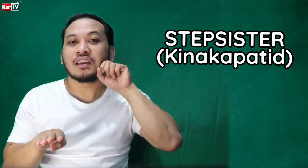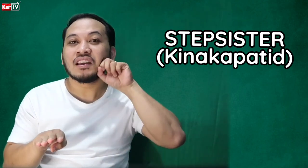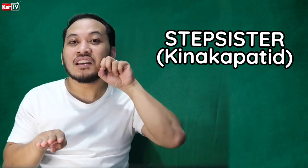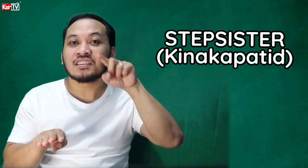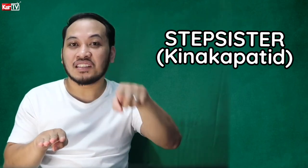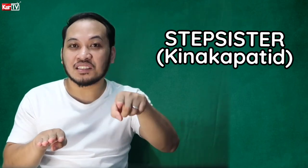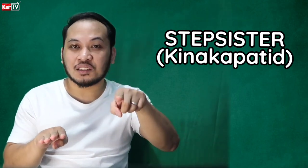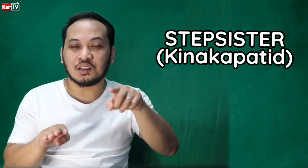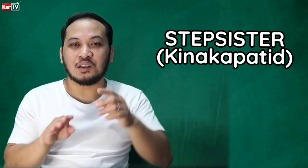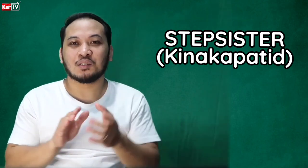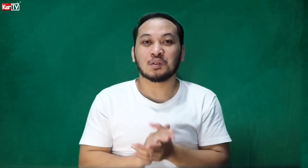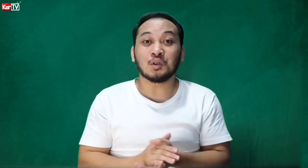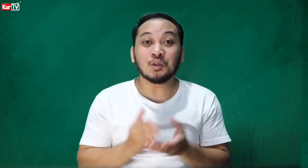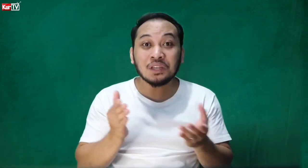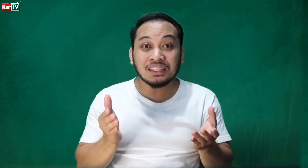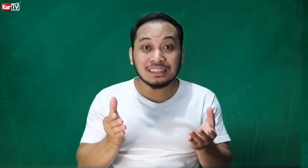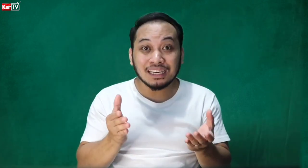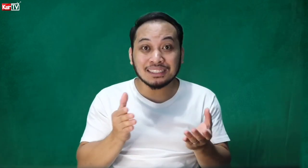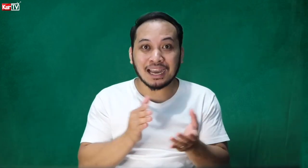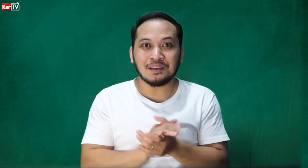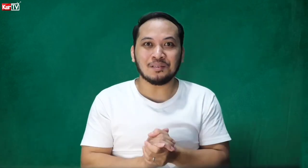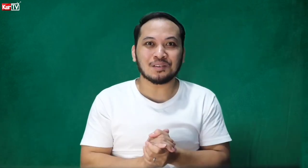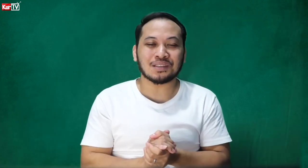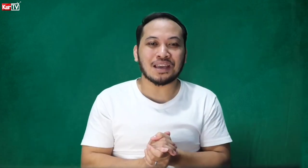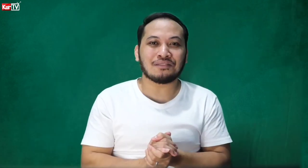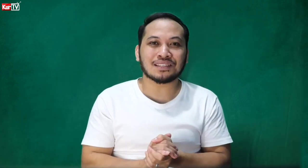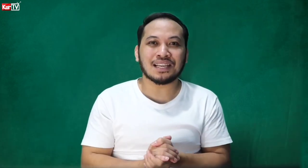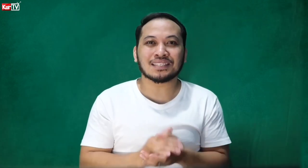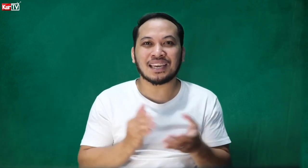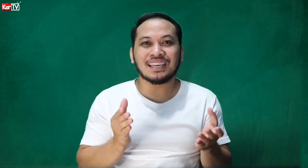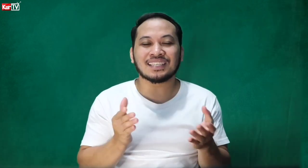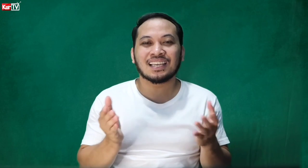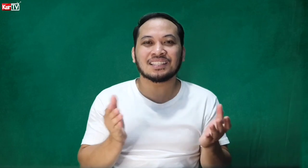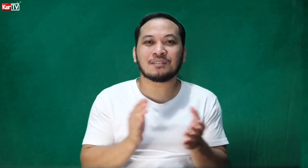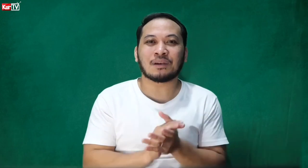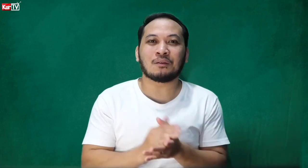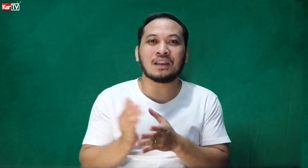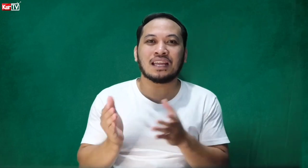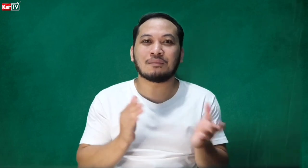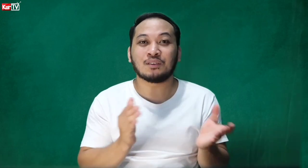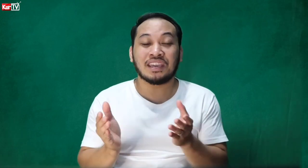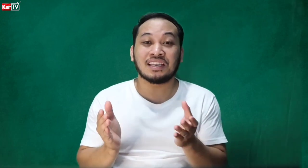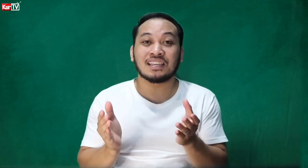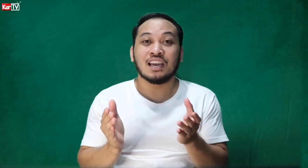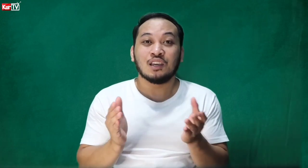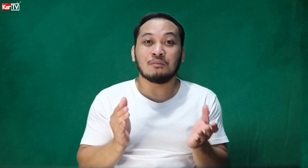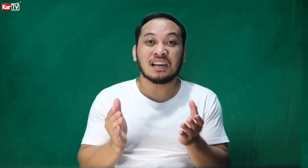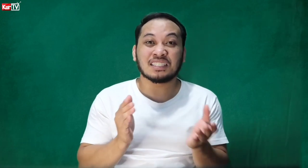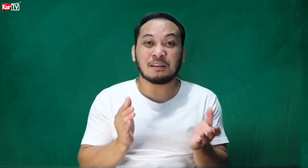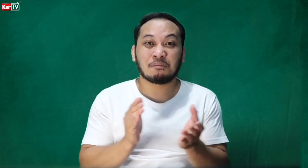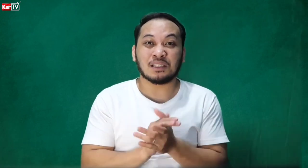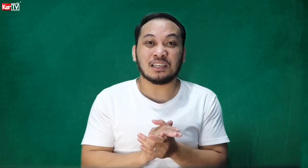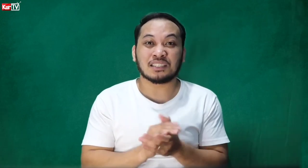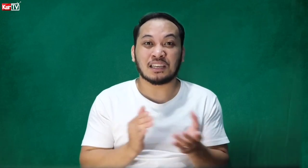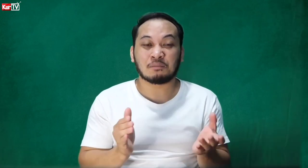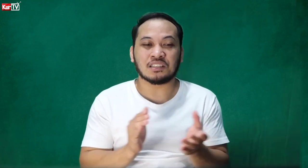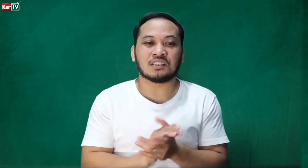Step sister. So, yun yung nadagdag sa ano, no? Sa FSL, sa ASL. Kasi parang wala naman yung AS. Yung mga step brother, step sister.